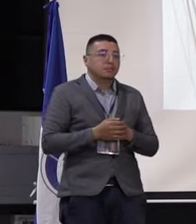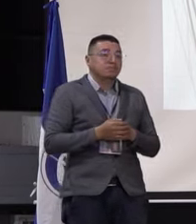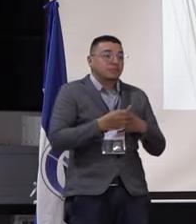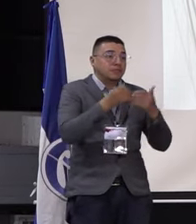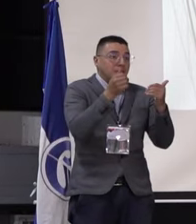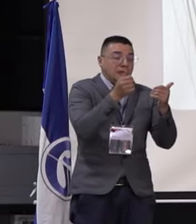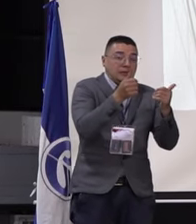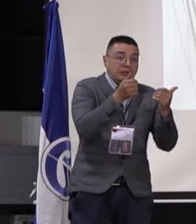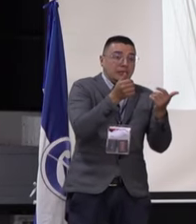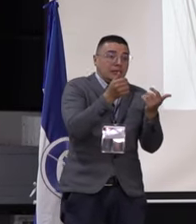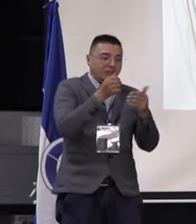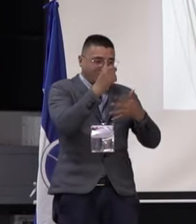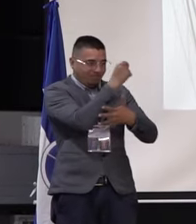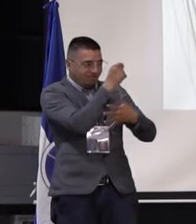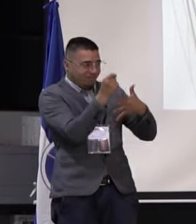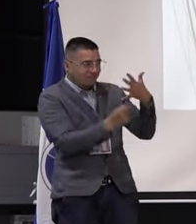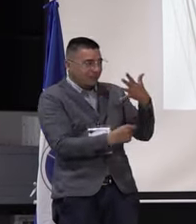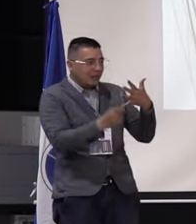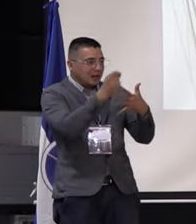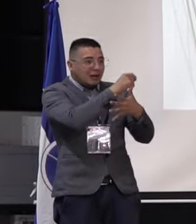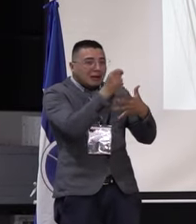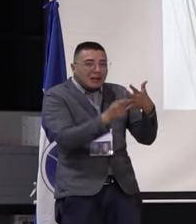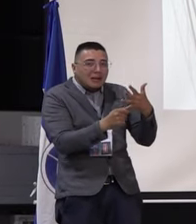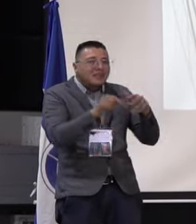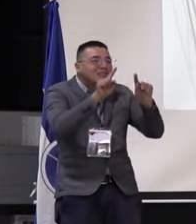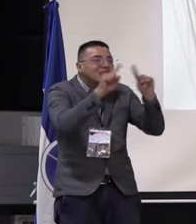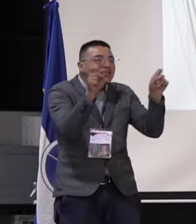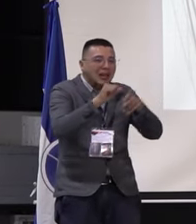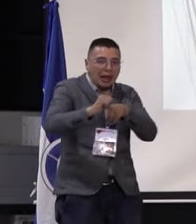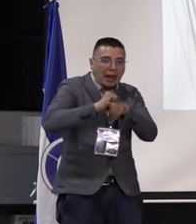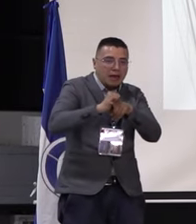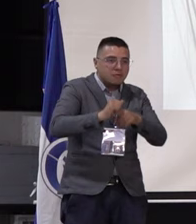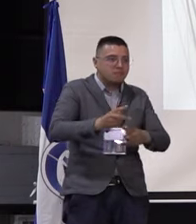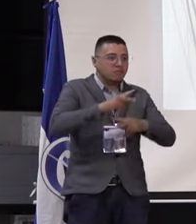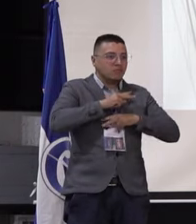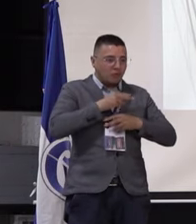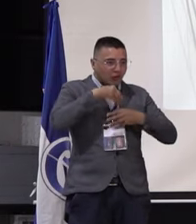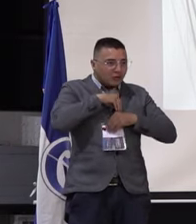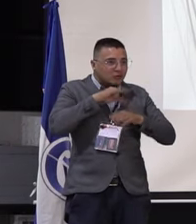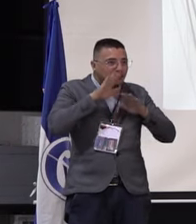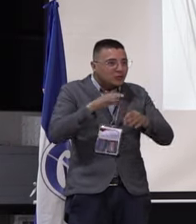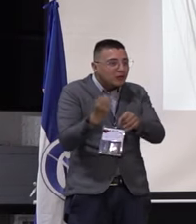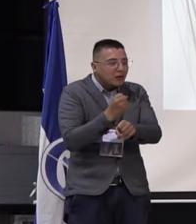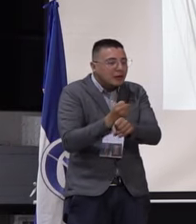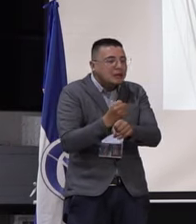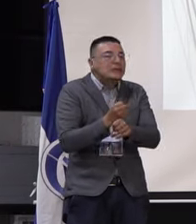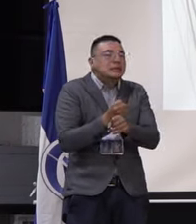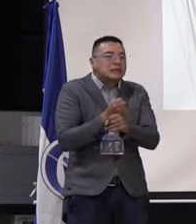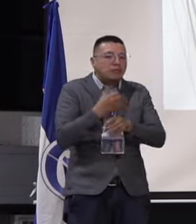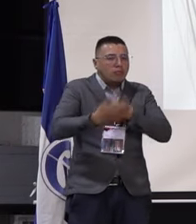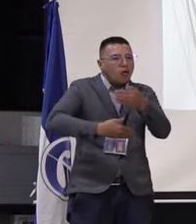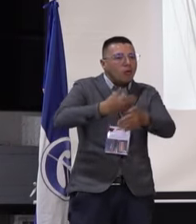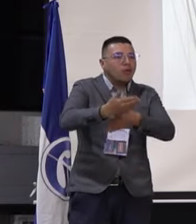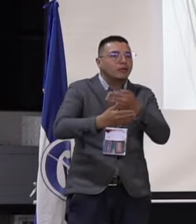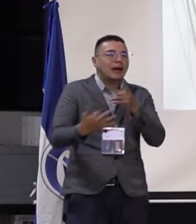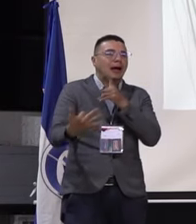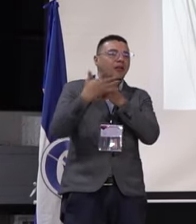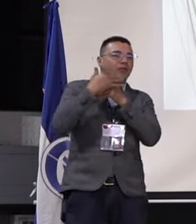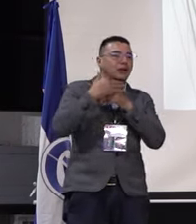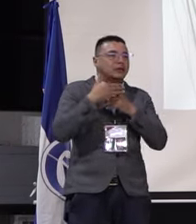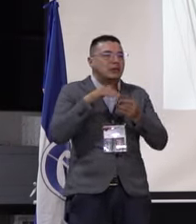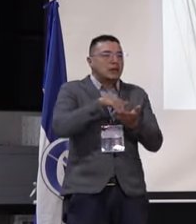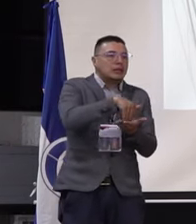son esos aspectos, digamos que por el ejercicio propio de nuestra labor nos ponen en determinado riesgo, digamos,